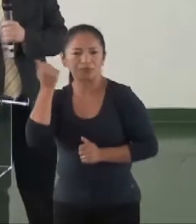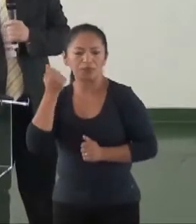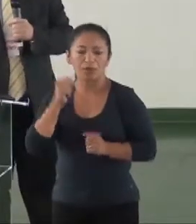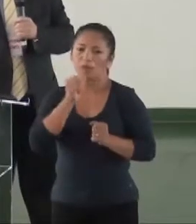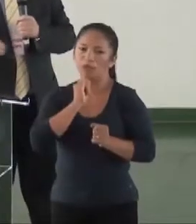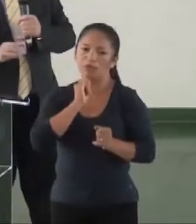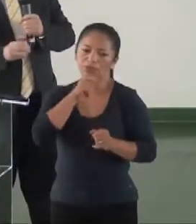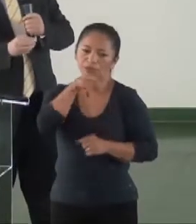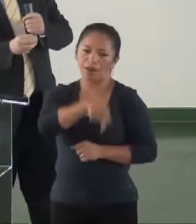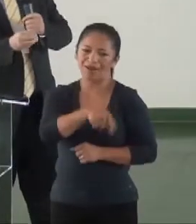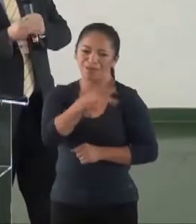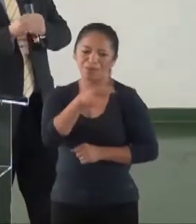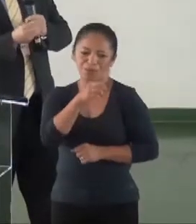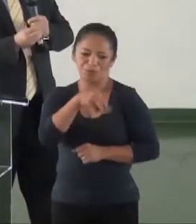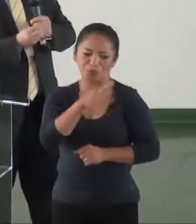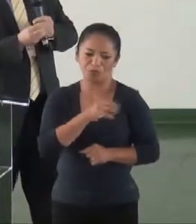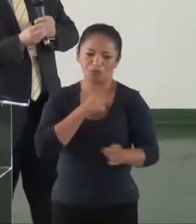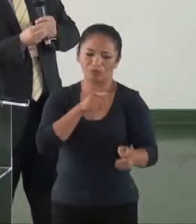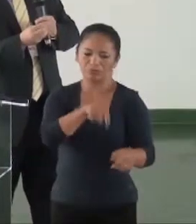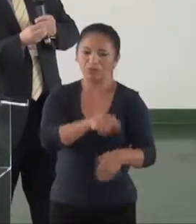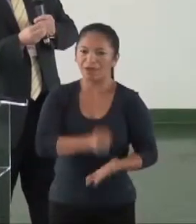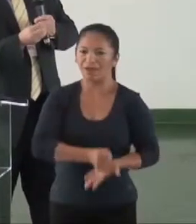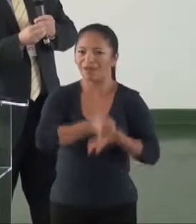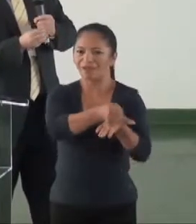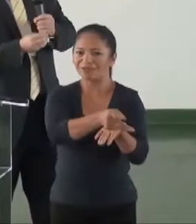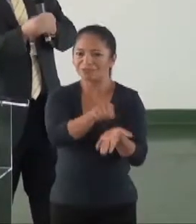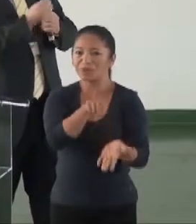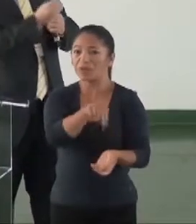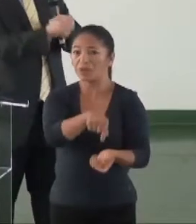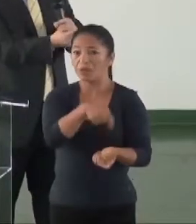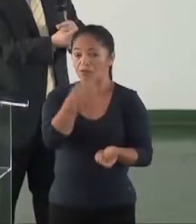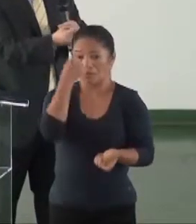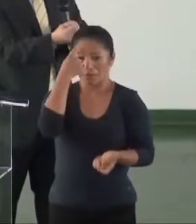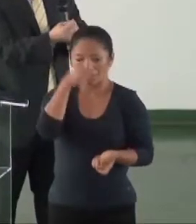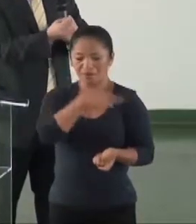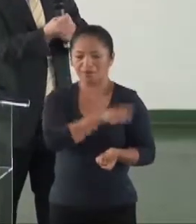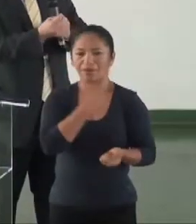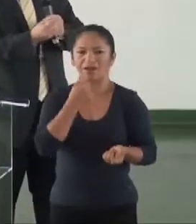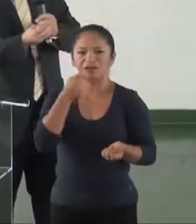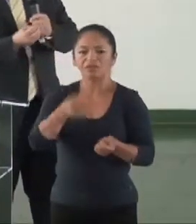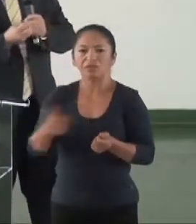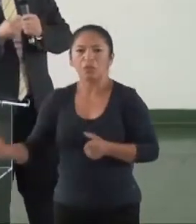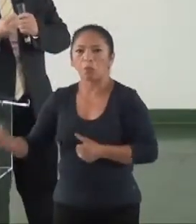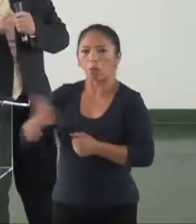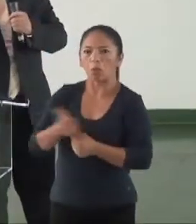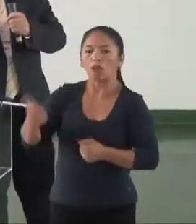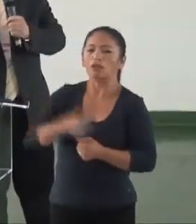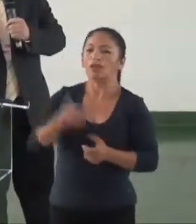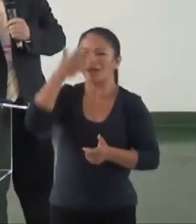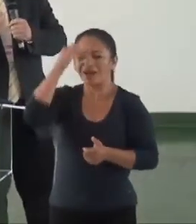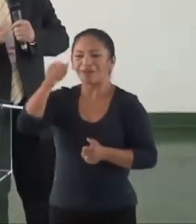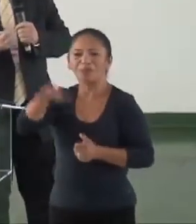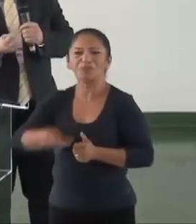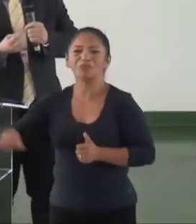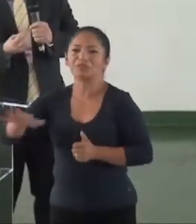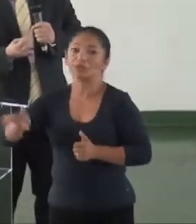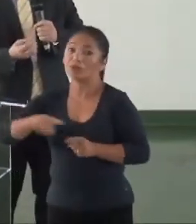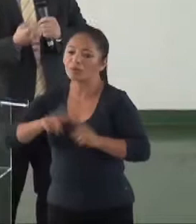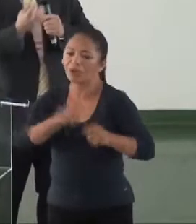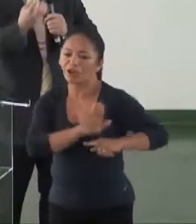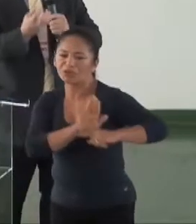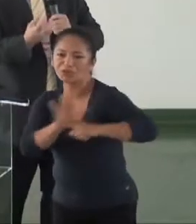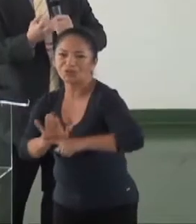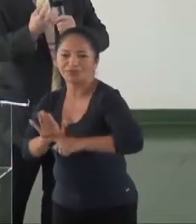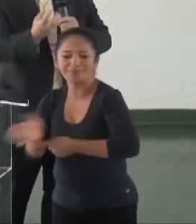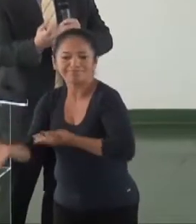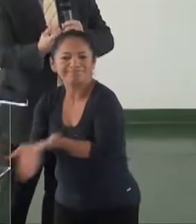promotor? Que ele ajude o quê? Não substituindo a população, mas ajudando a população e o Conselho